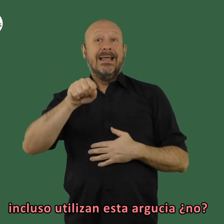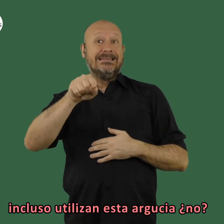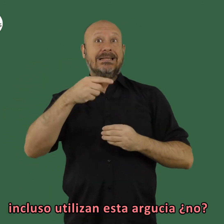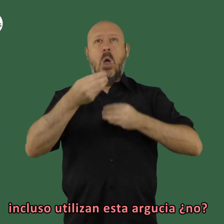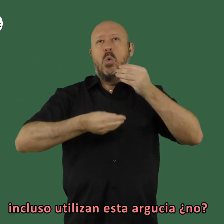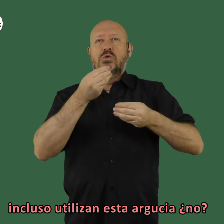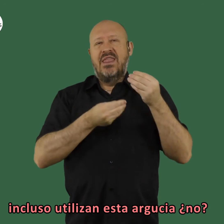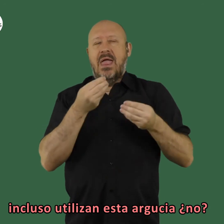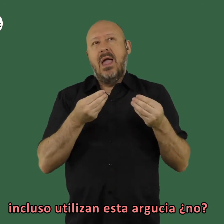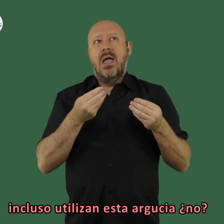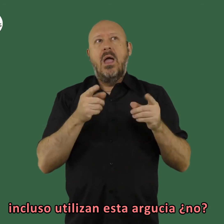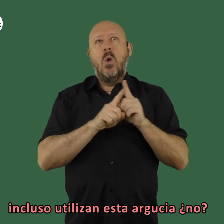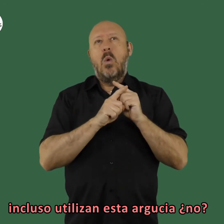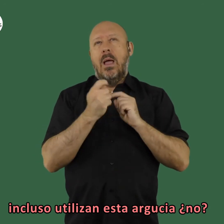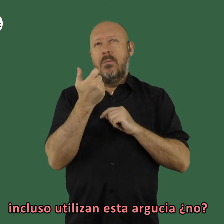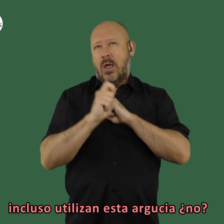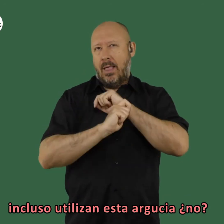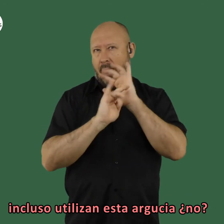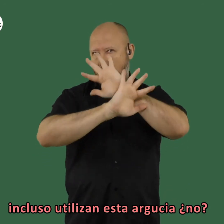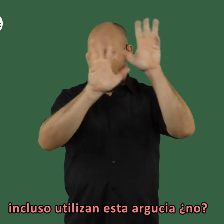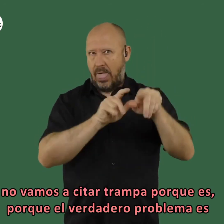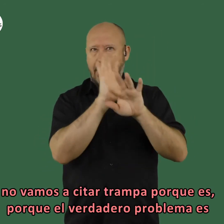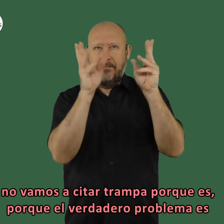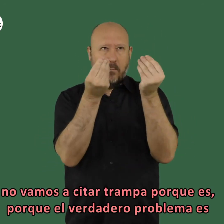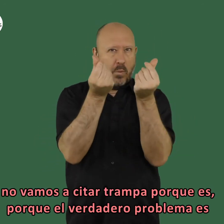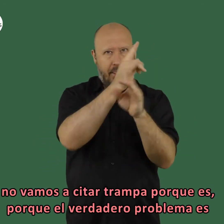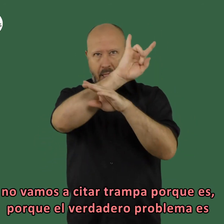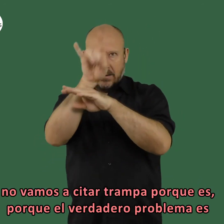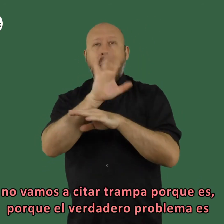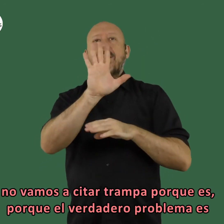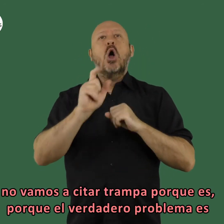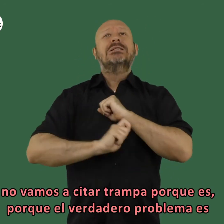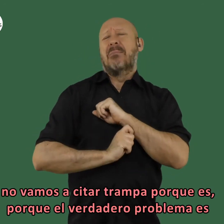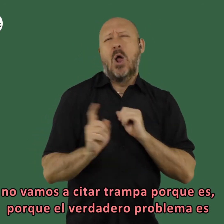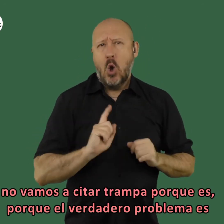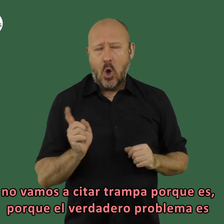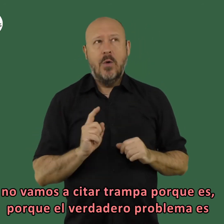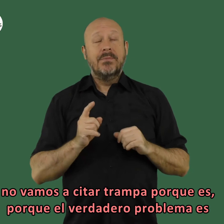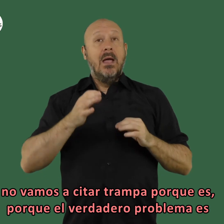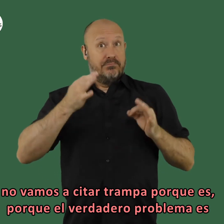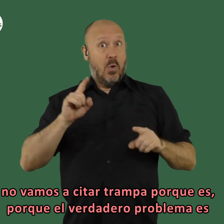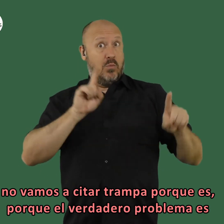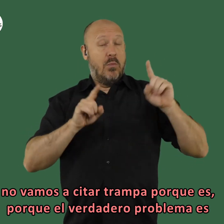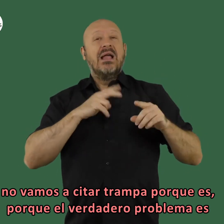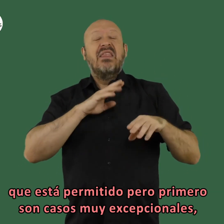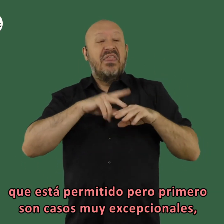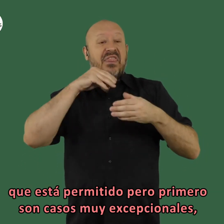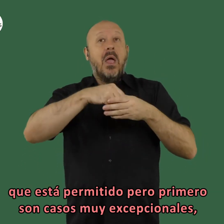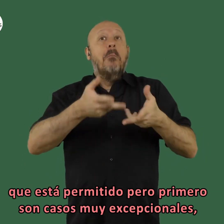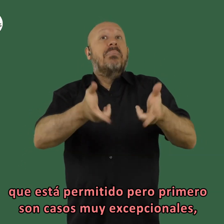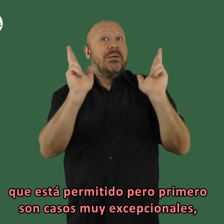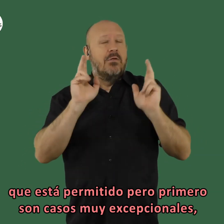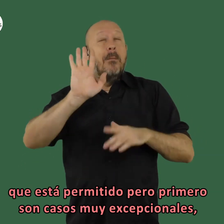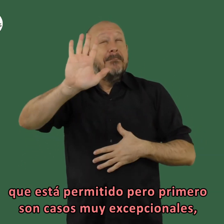utilizan esta argucia no no vamos a cita trampa porque porque el problema que el verdadero problema que está